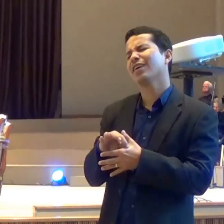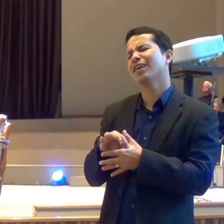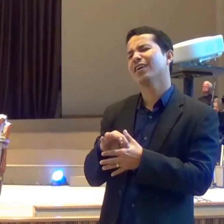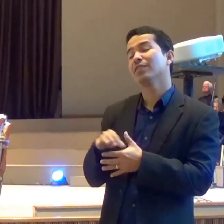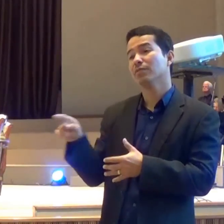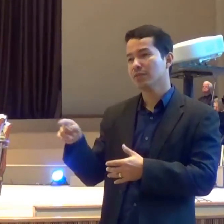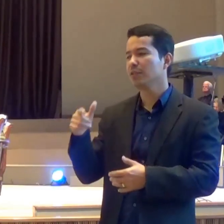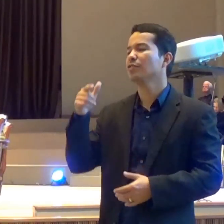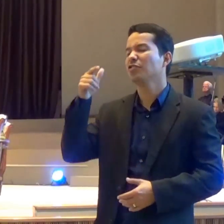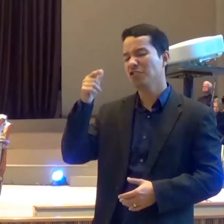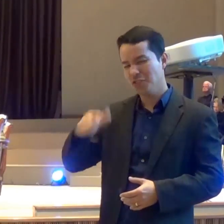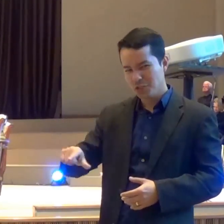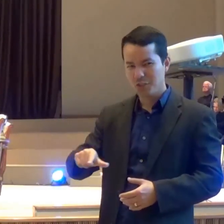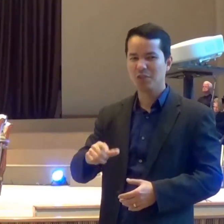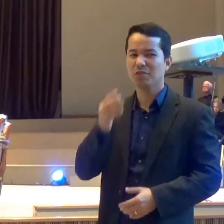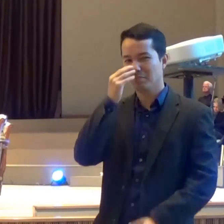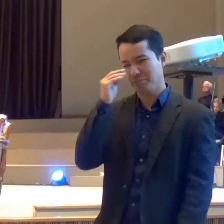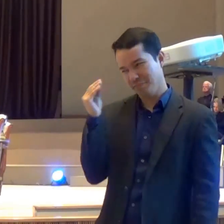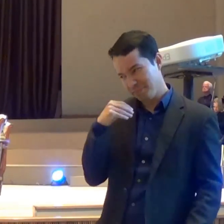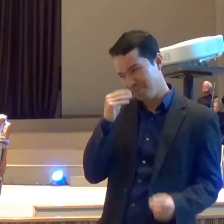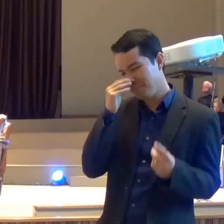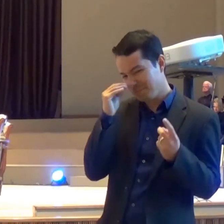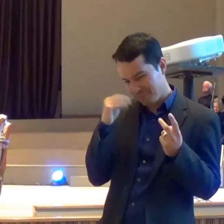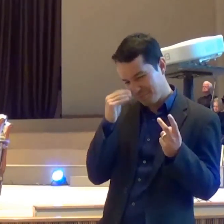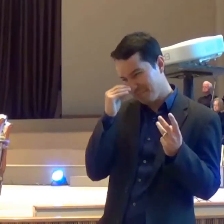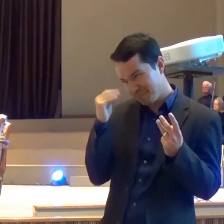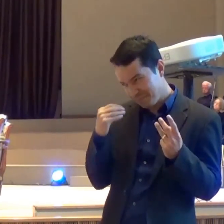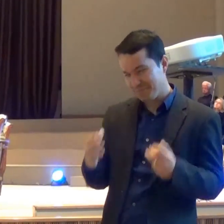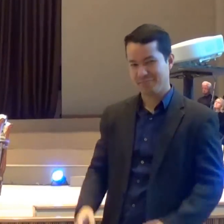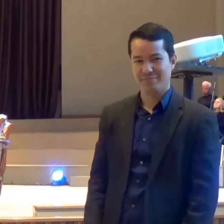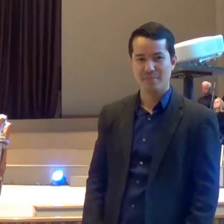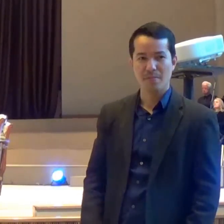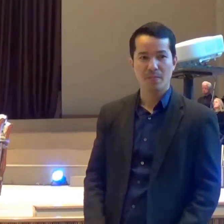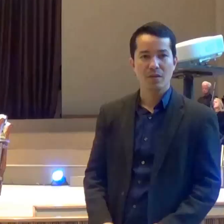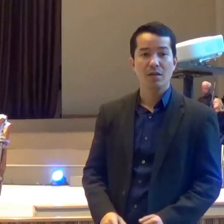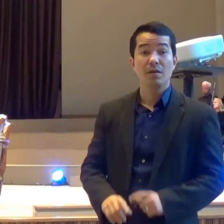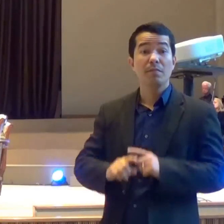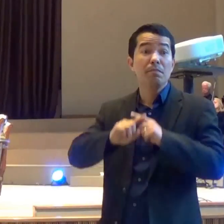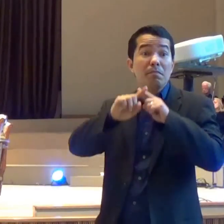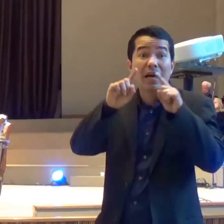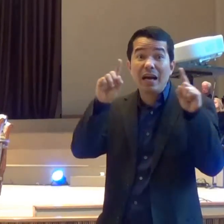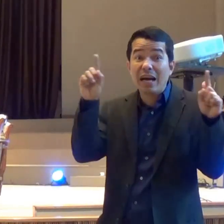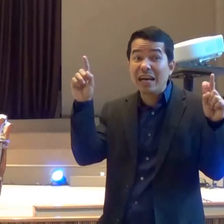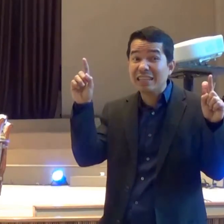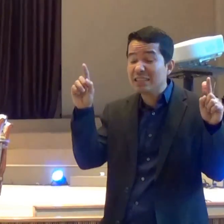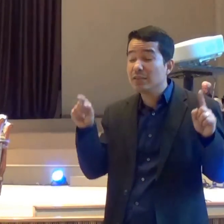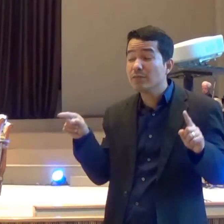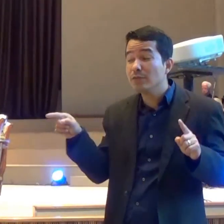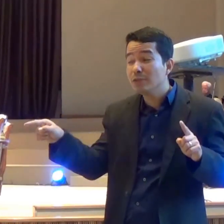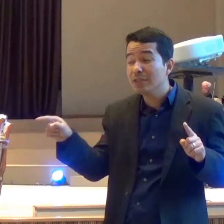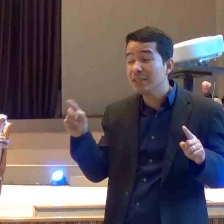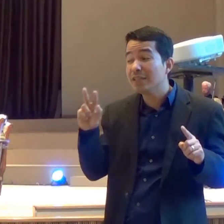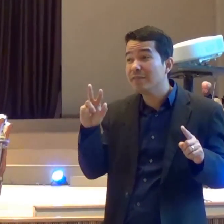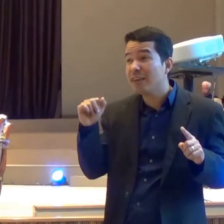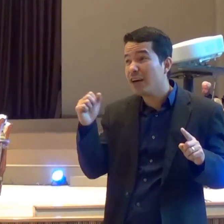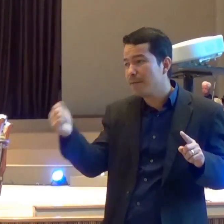pisar na bola De novo Mas quando Você se converter Quando a gente Se